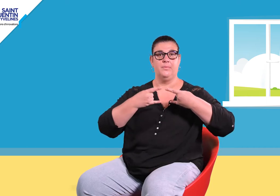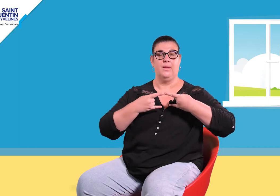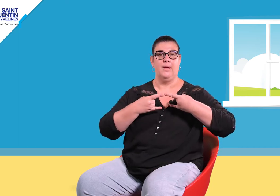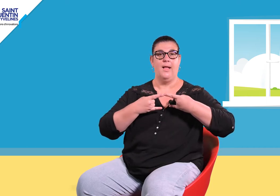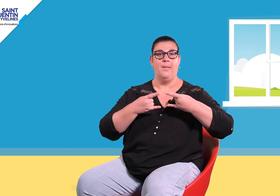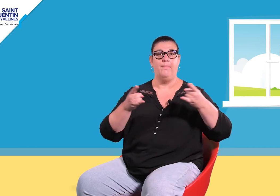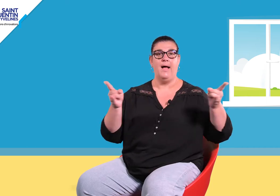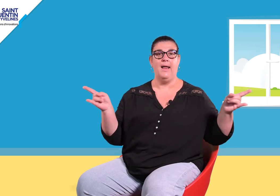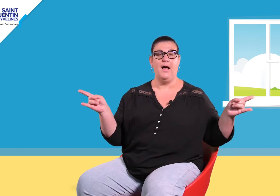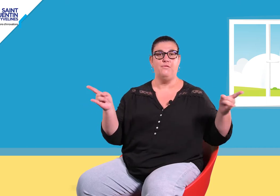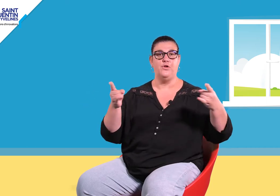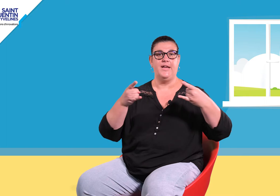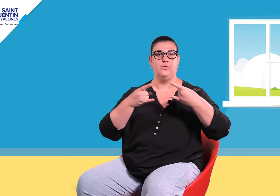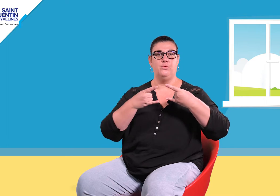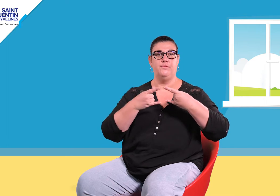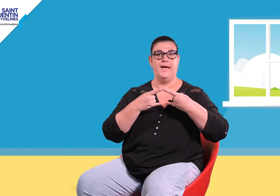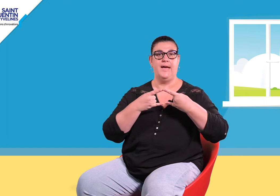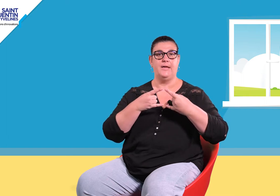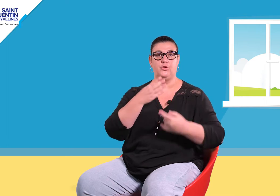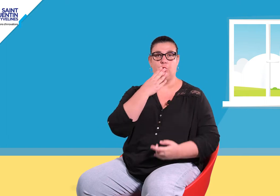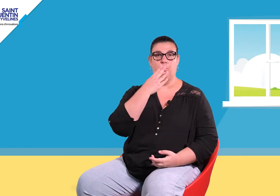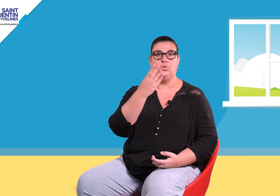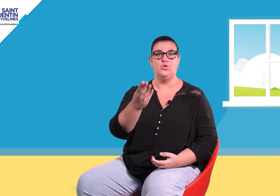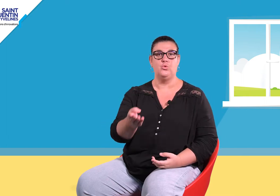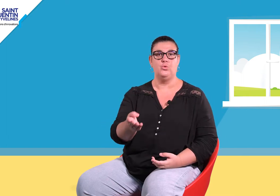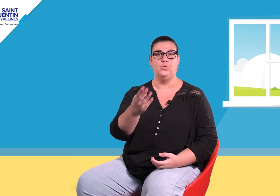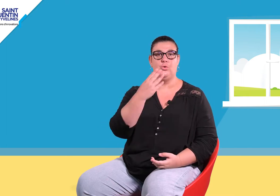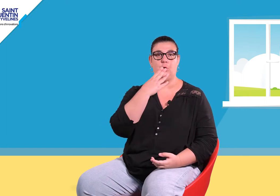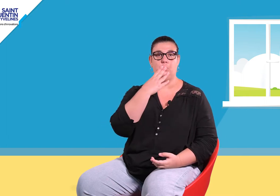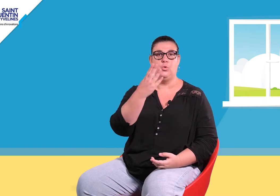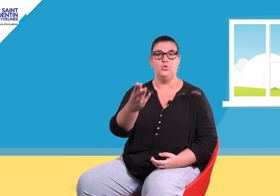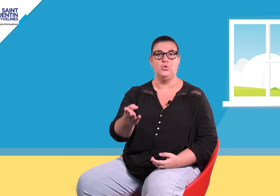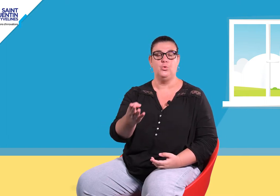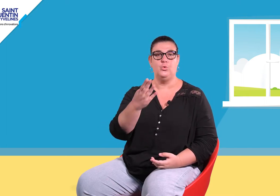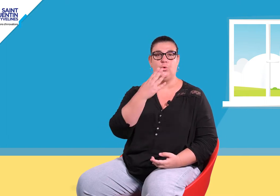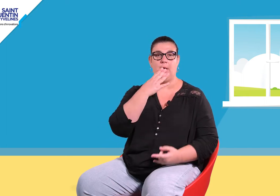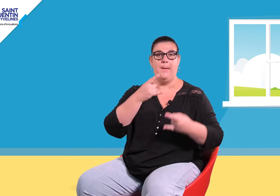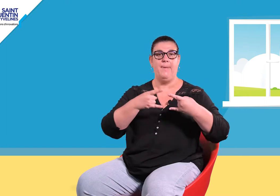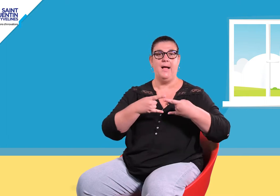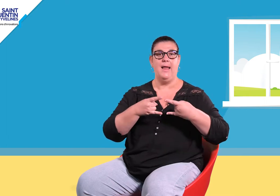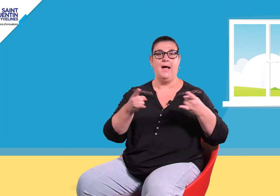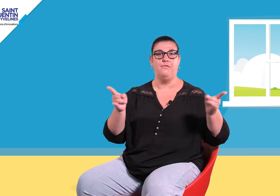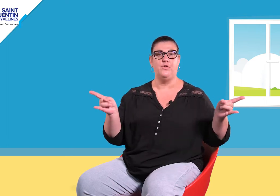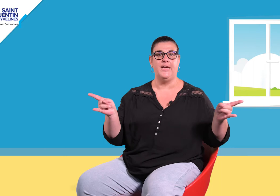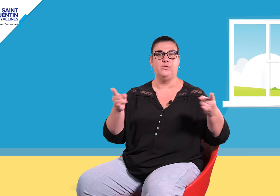Par la fenêtre ouverte, bonjour, bonjour. Par la fenêtre